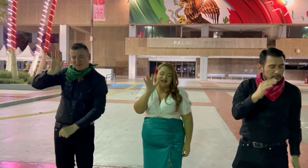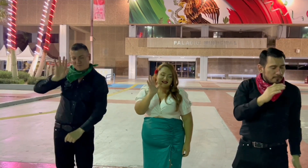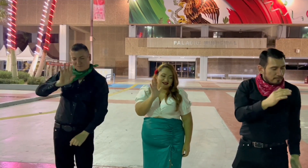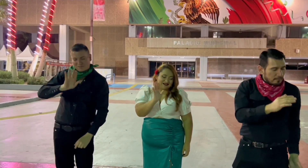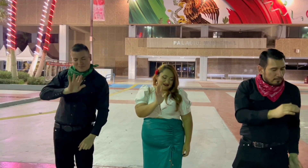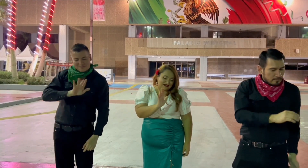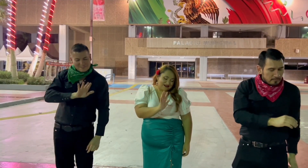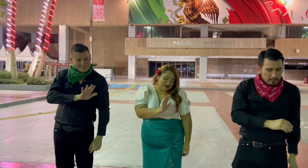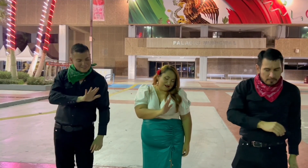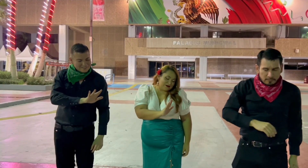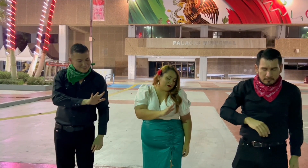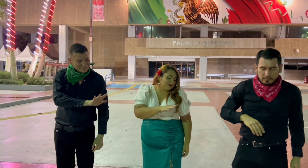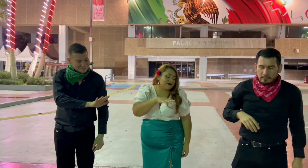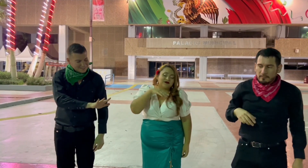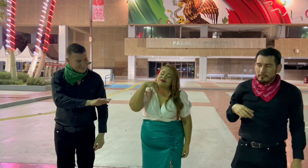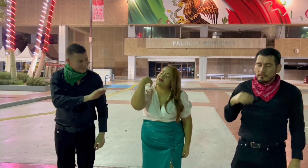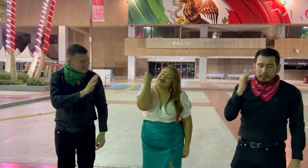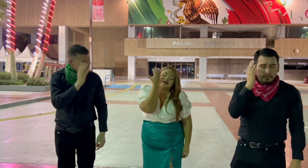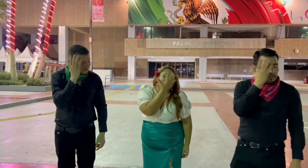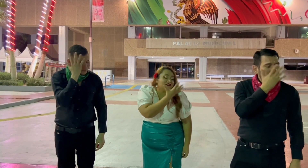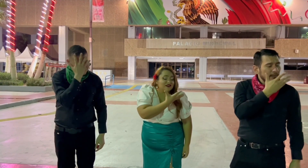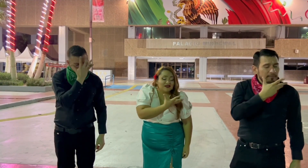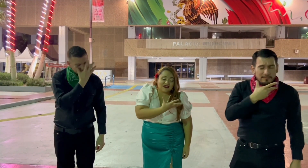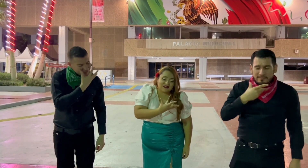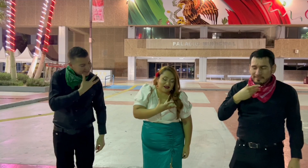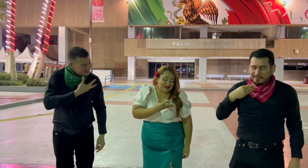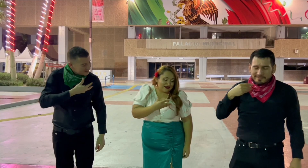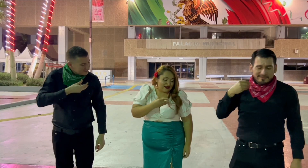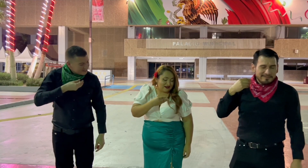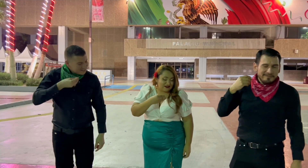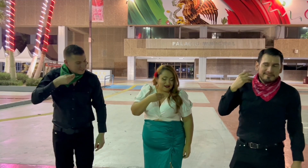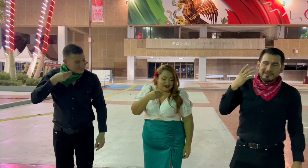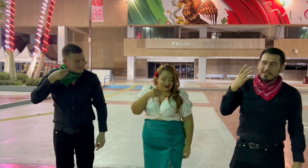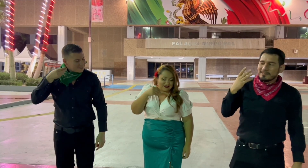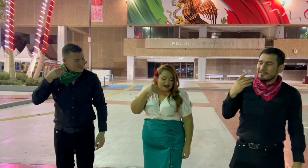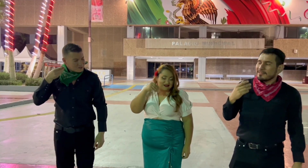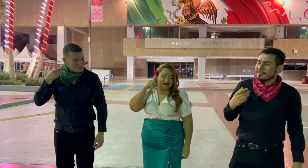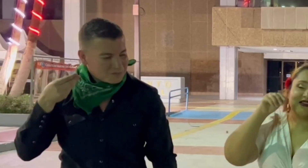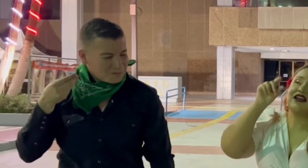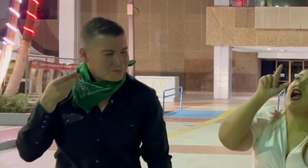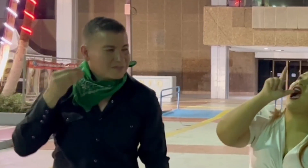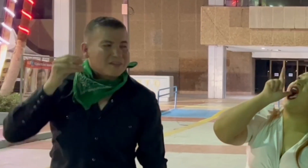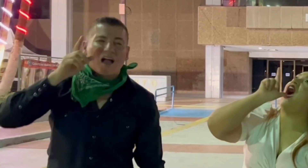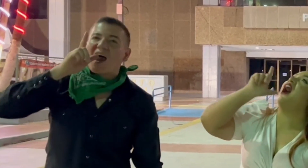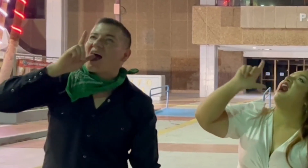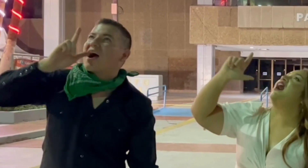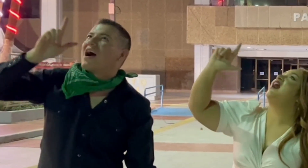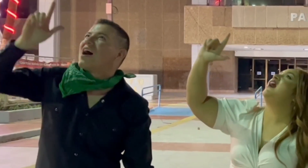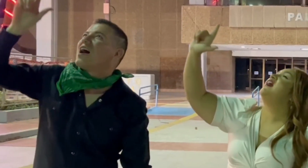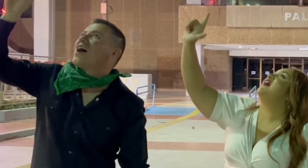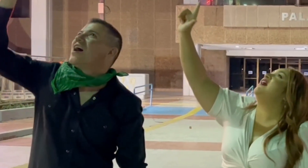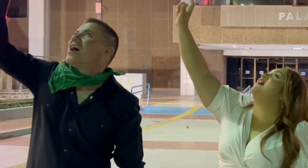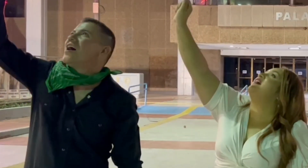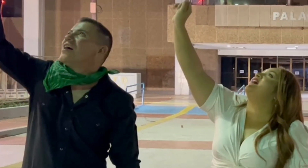Qué cosa tan bonita Cuando la luz del cielo